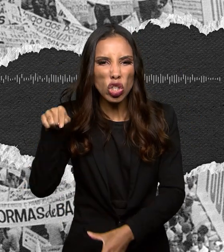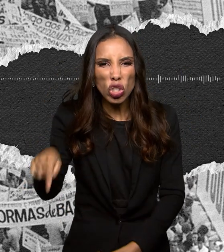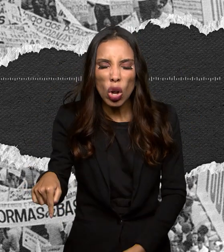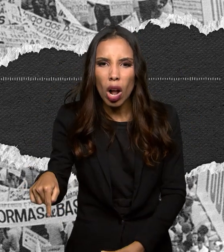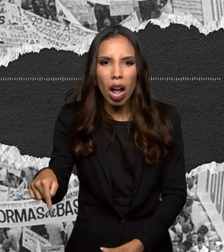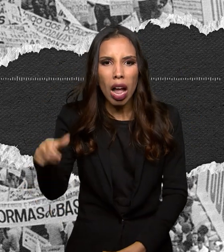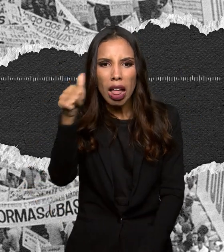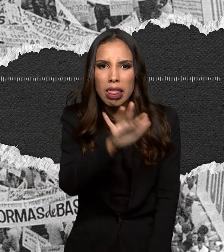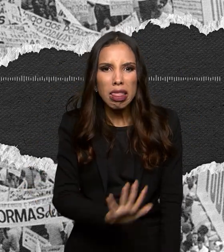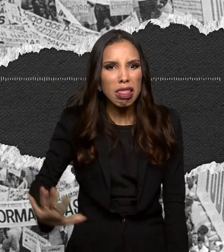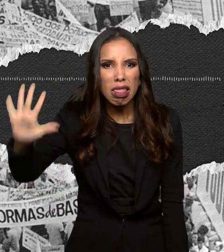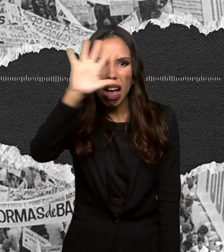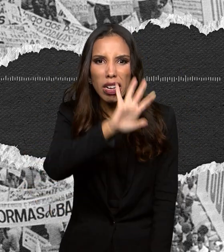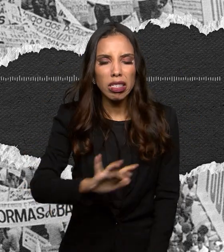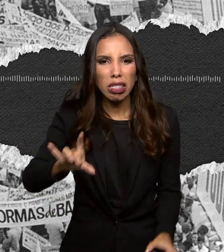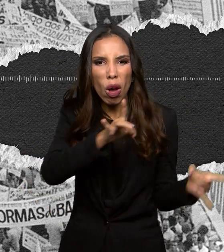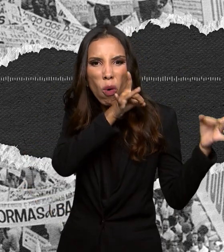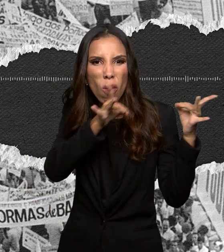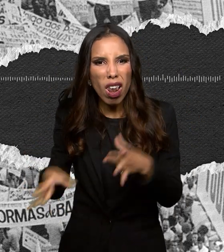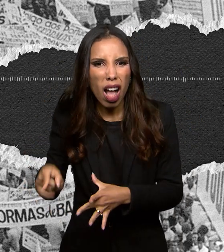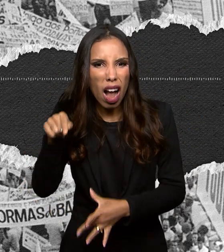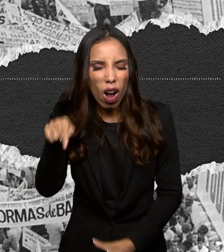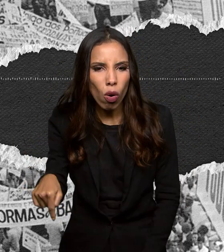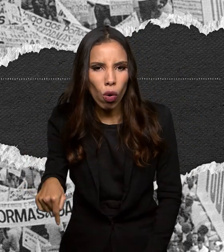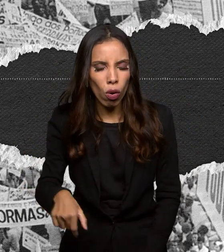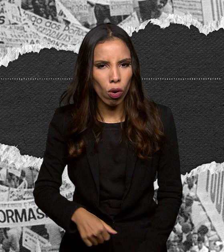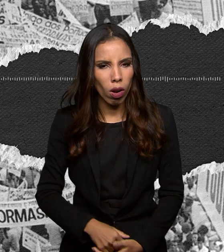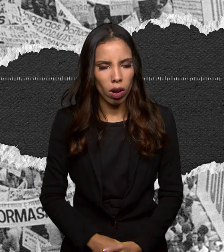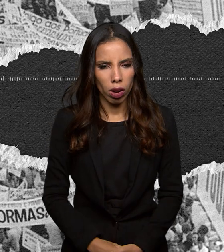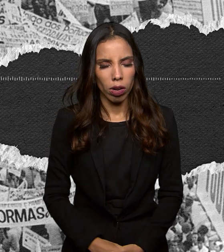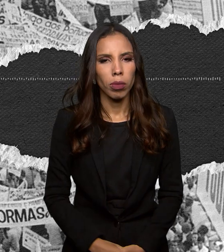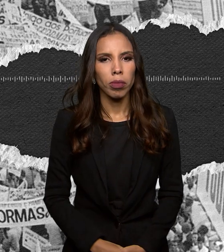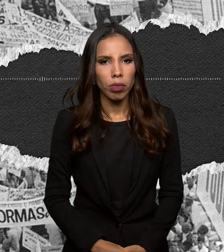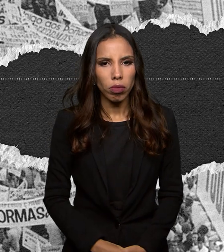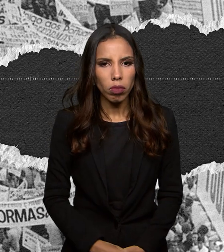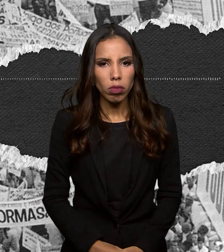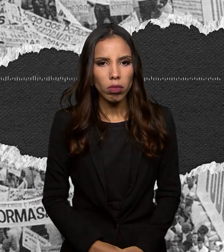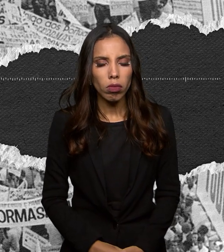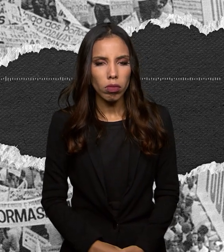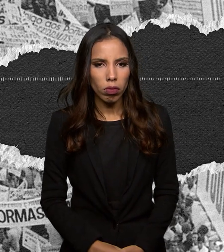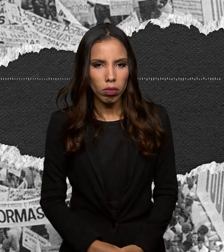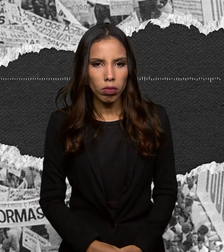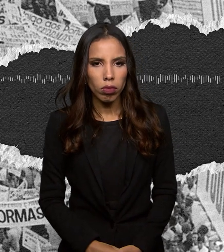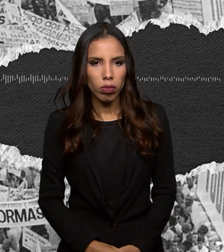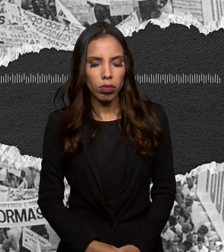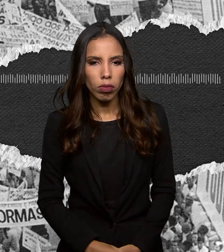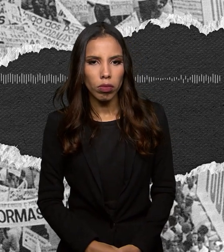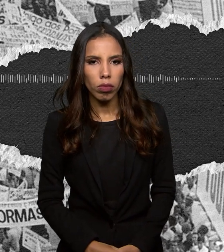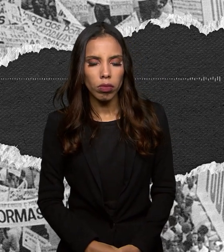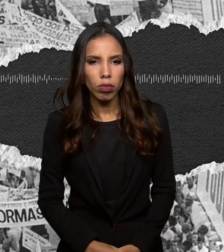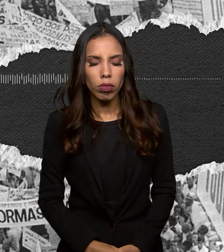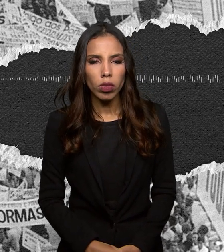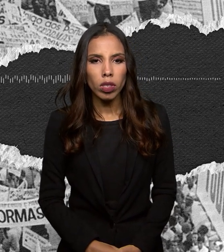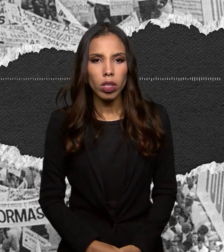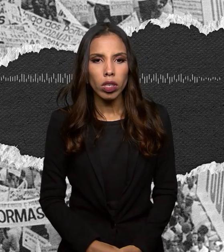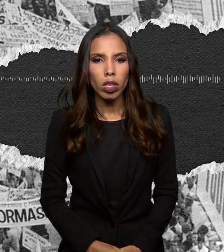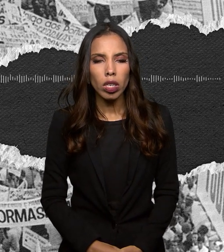céfala. Não é verdade! Não é verdade! Numa hora gravíssima